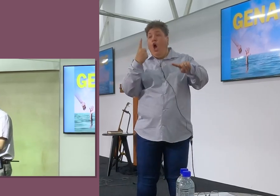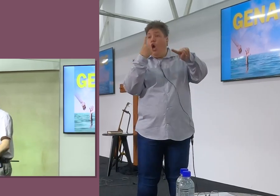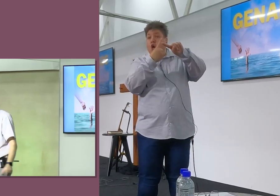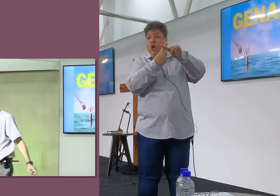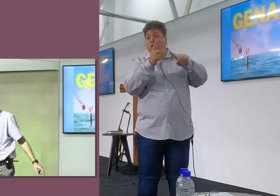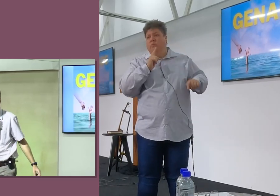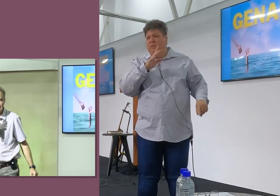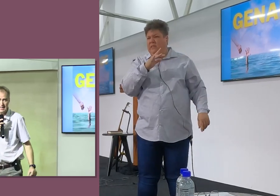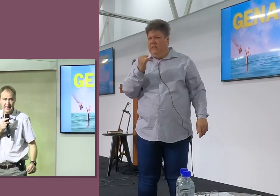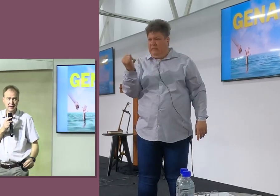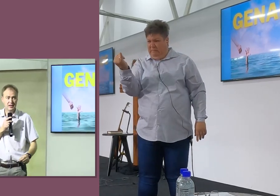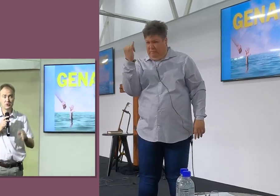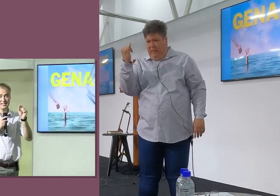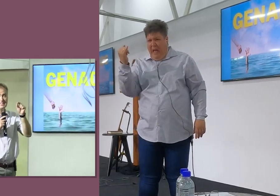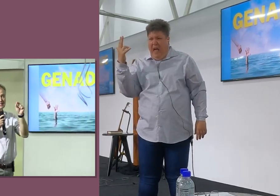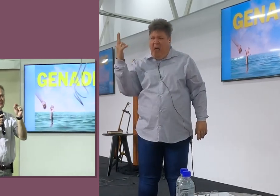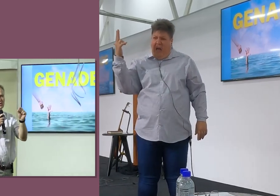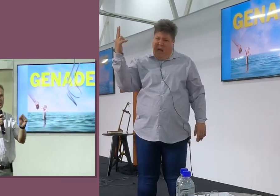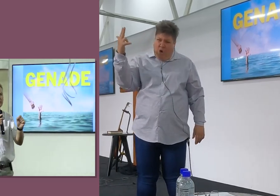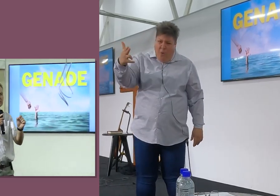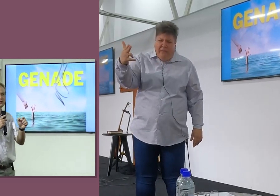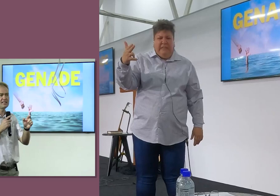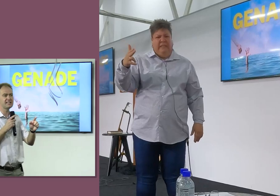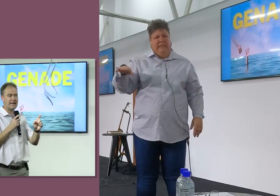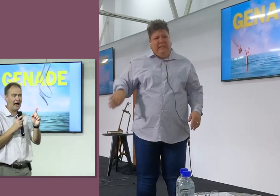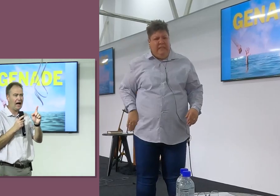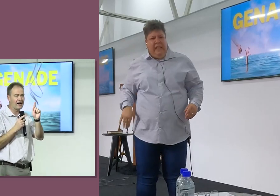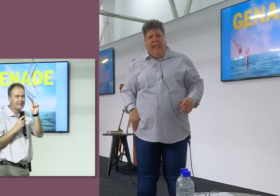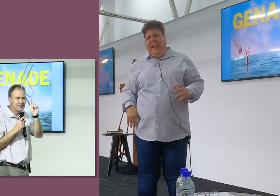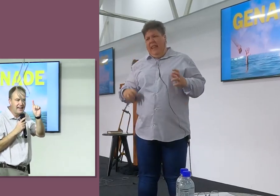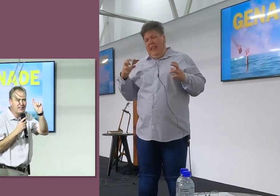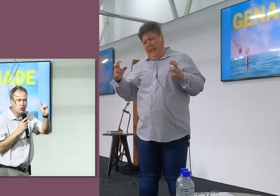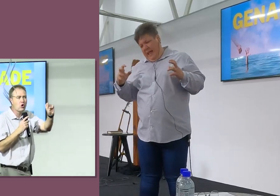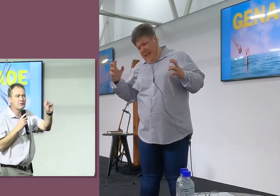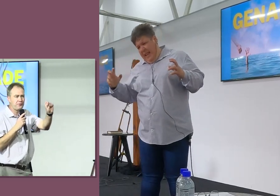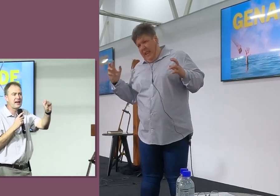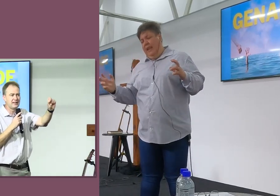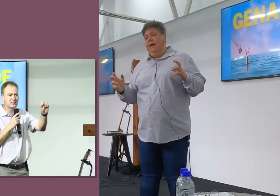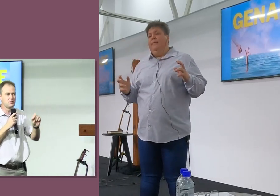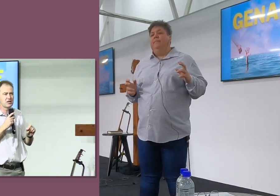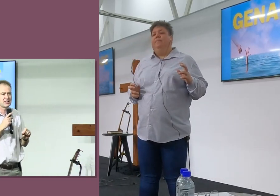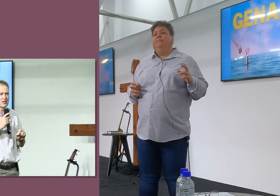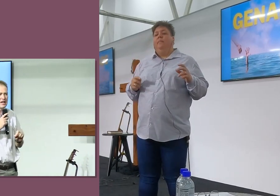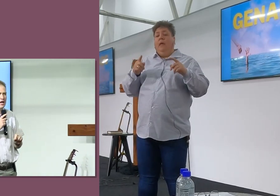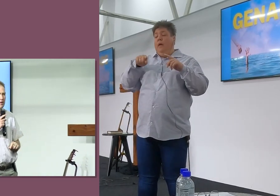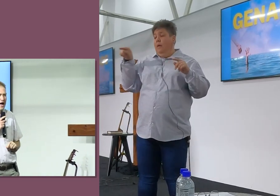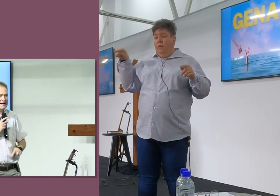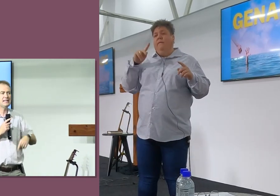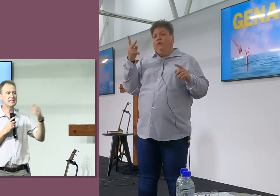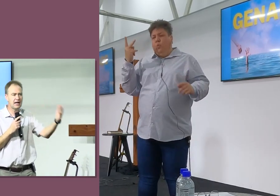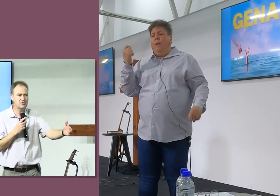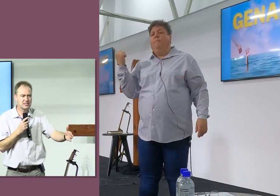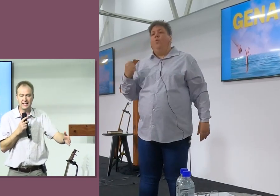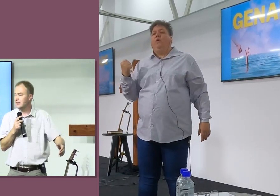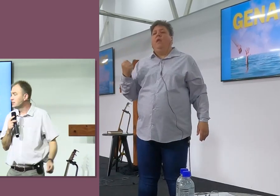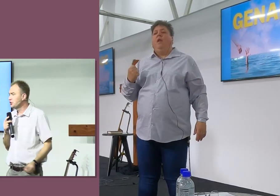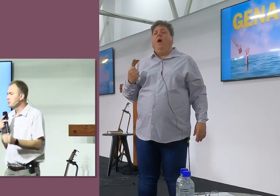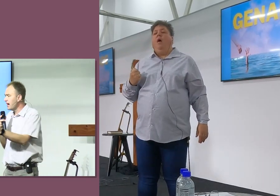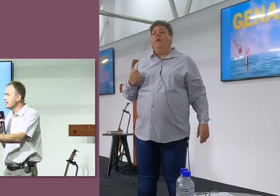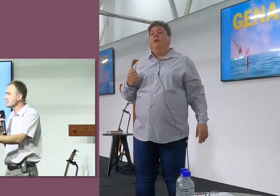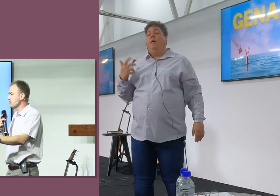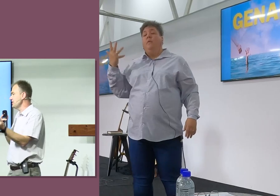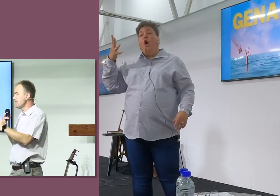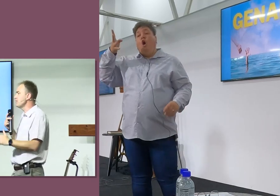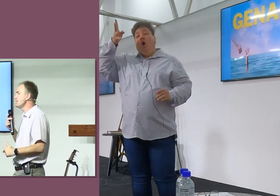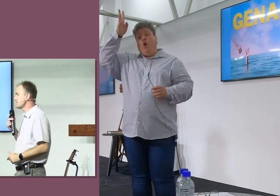was, Gehaarde kriminele, Nou ons lees hulle was rovers, Ons lees, Net kort van hulle was moordenaars, Maar ek kan julle nou sê, Die